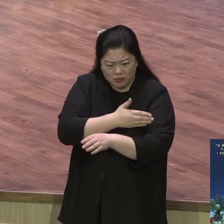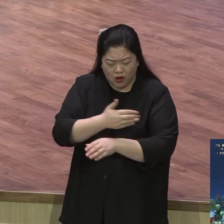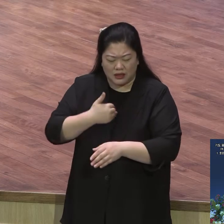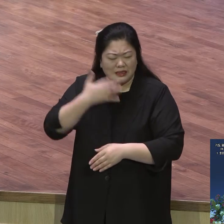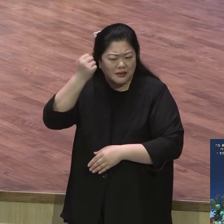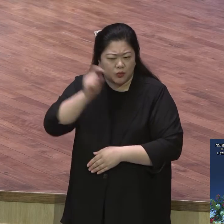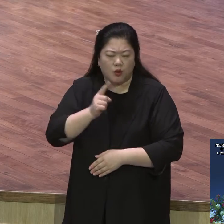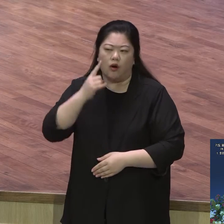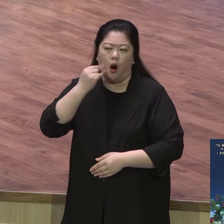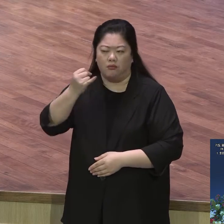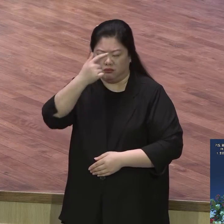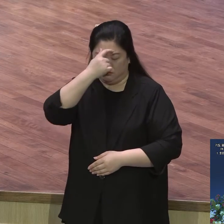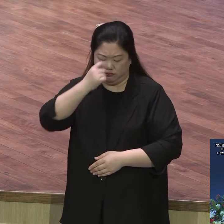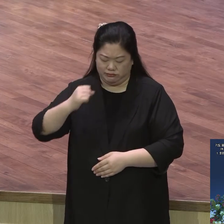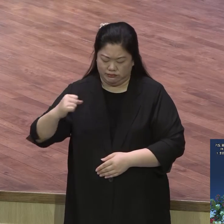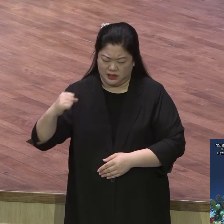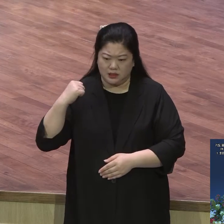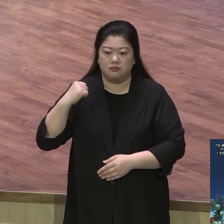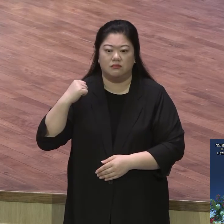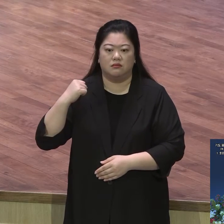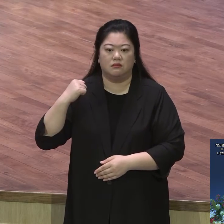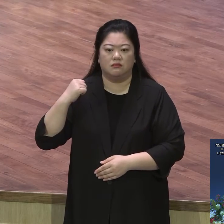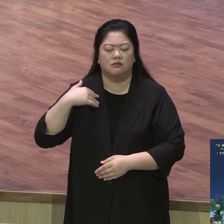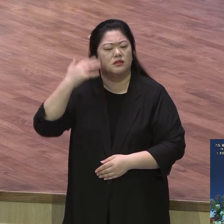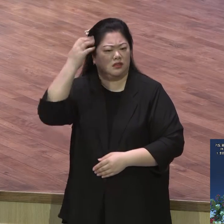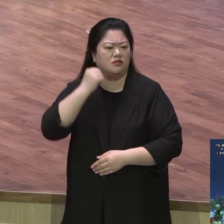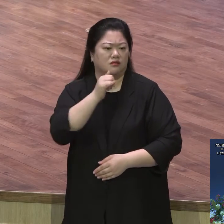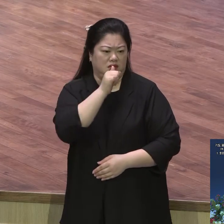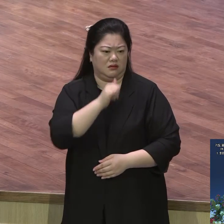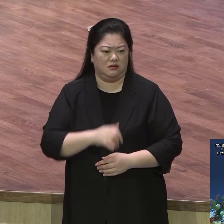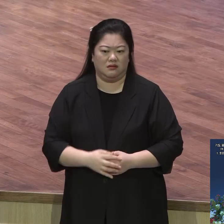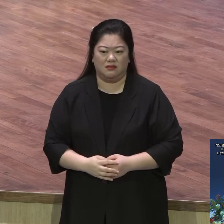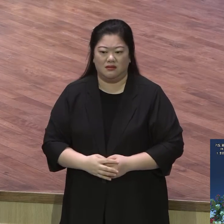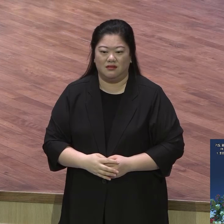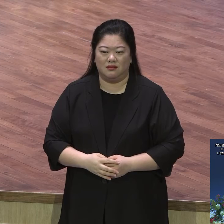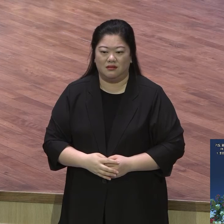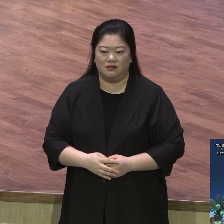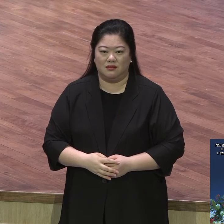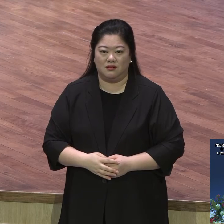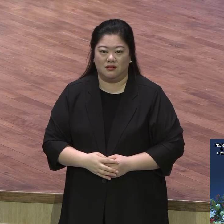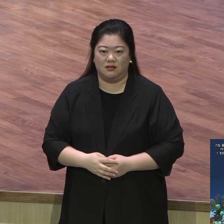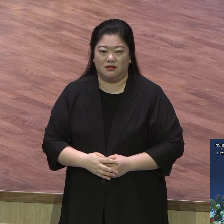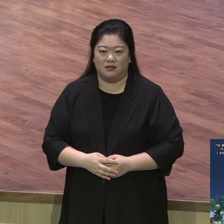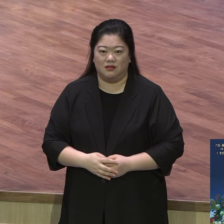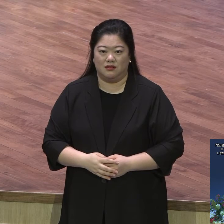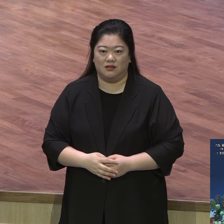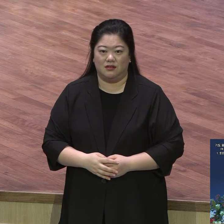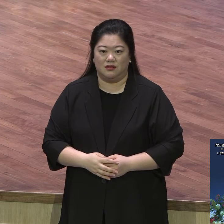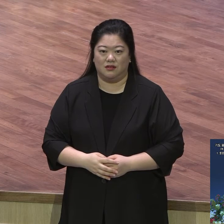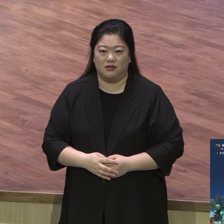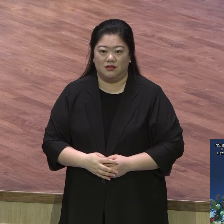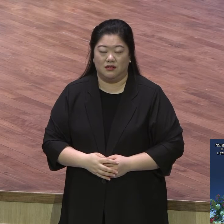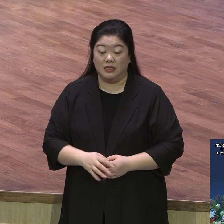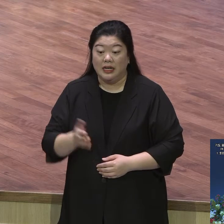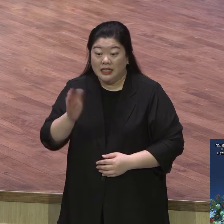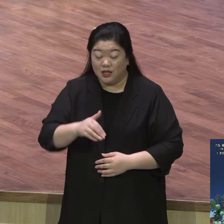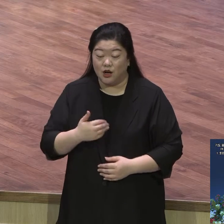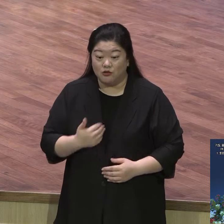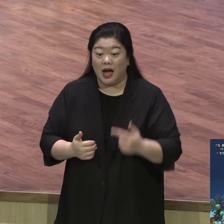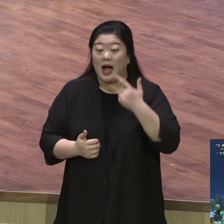자녀들 내면 속이 심해집니다 우리 아버지 기도하면 눈물 범벅 흘려 우리 아버지 우리 아버지 기도를 가정예비에